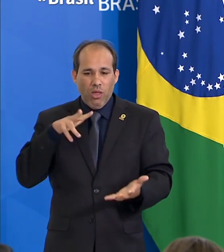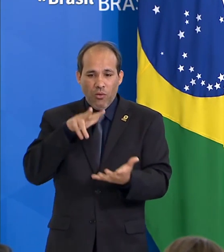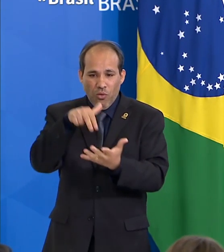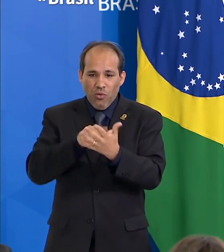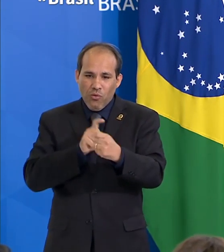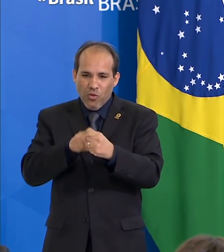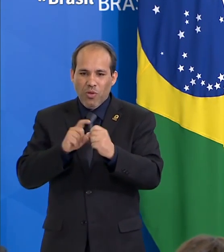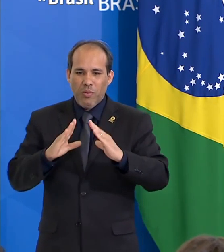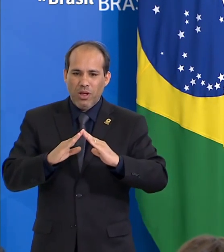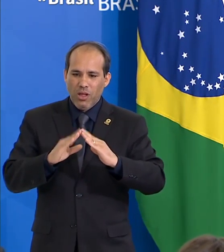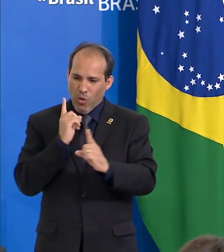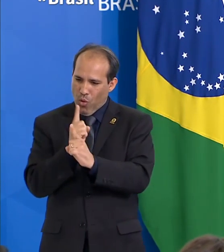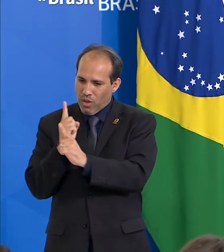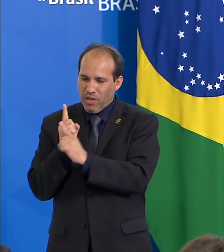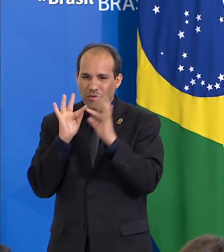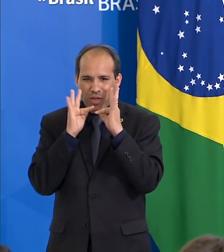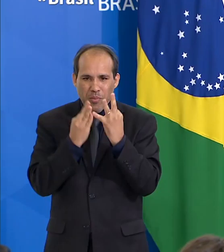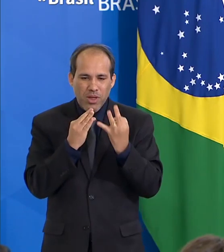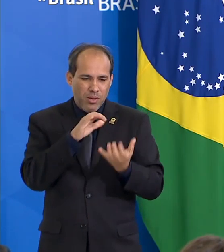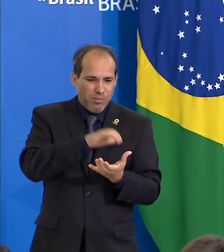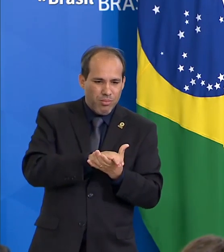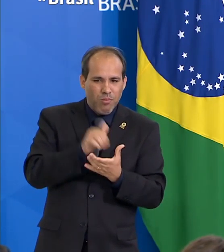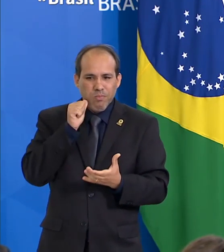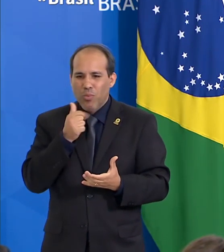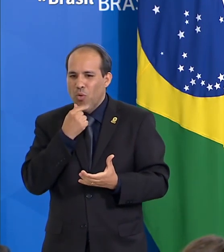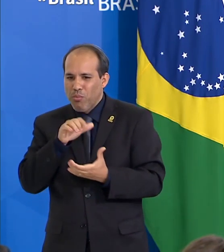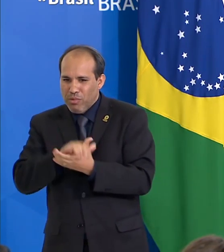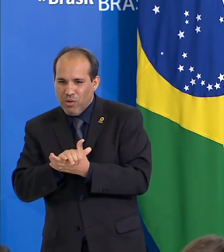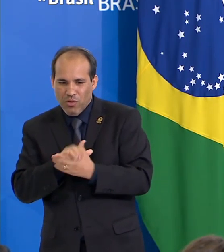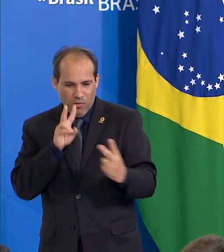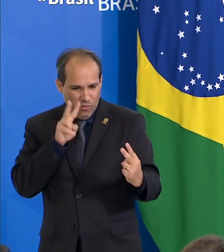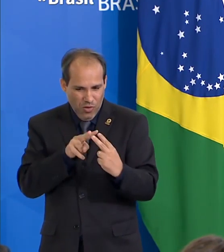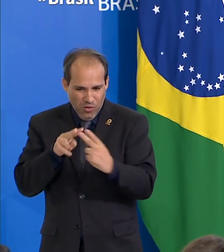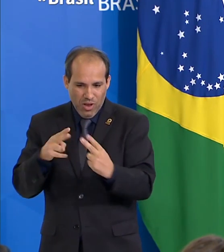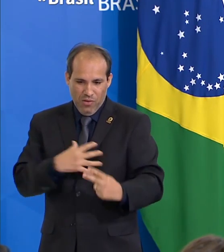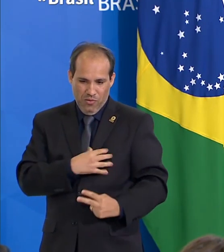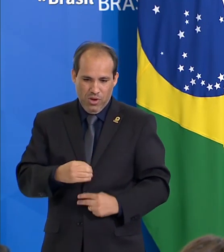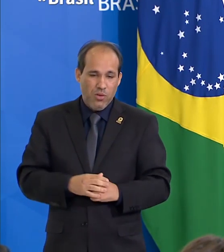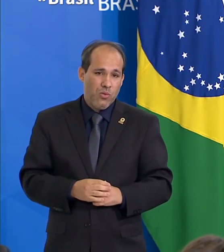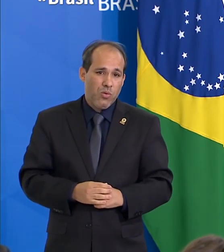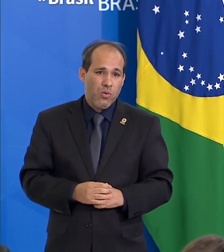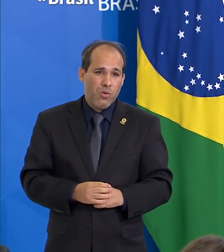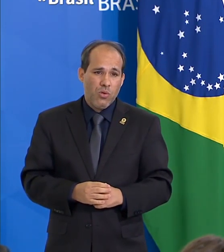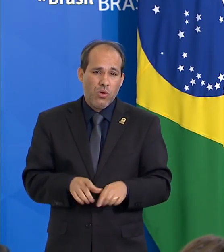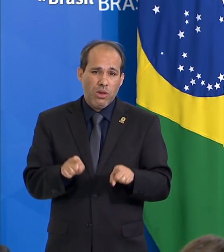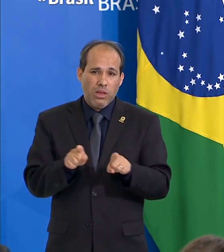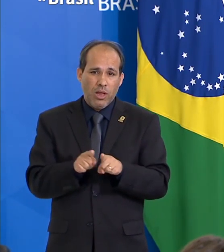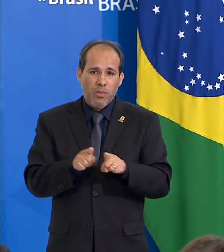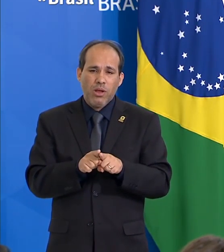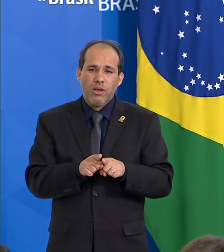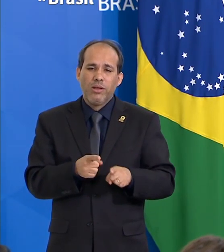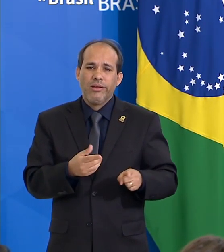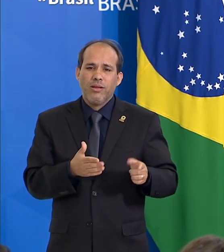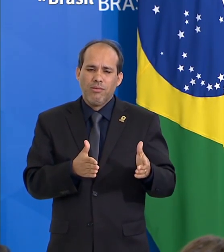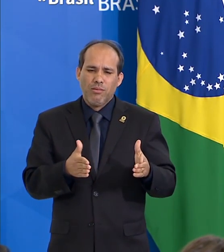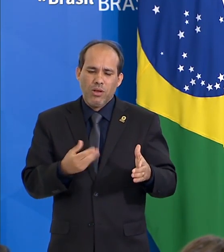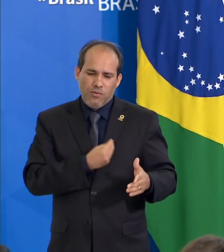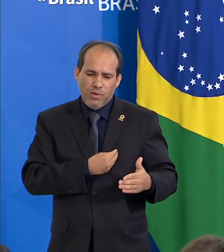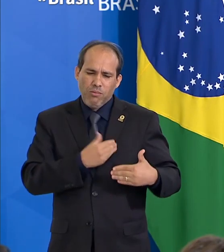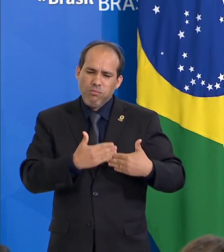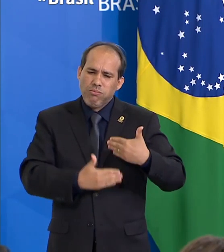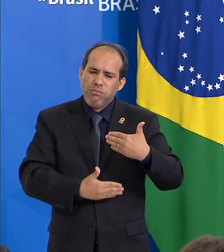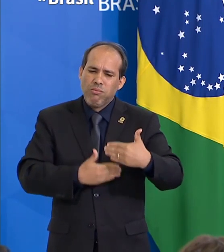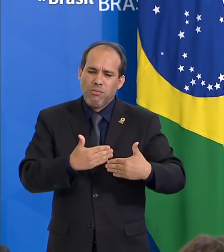encontrar esposa, esposos e filhos e levar a vida de paz